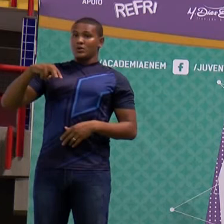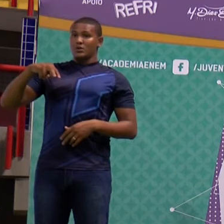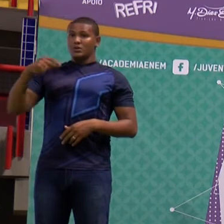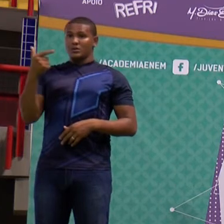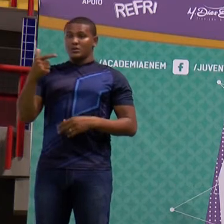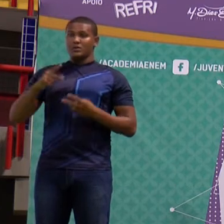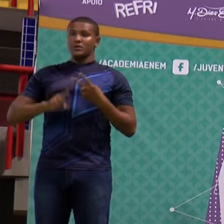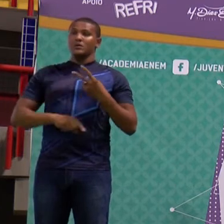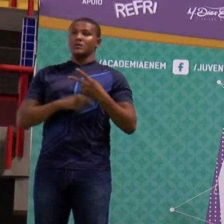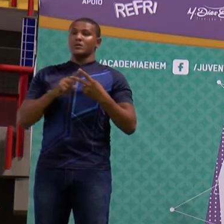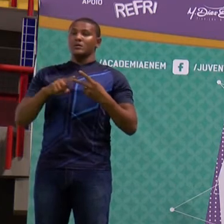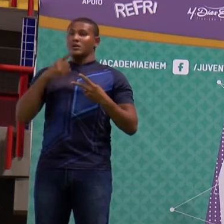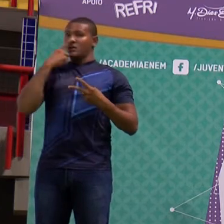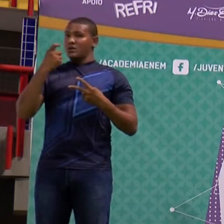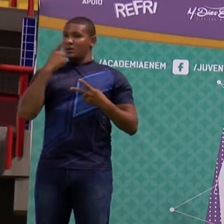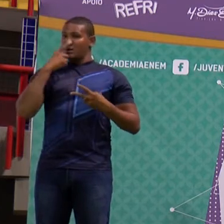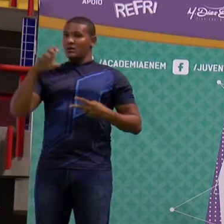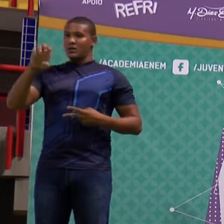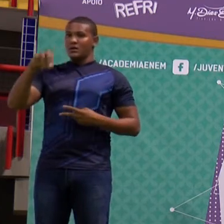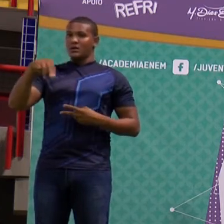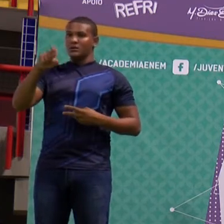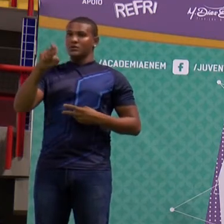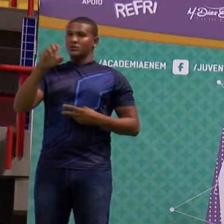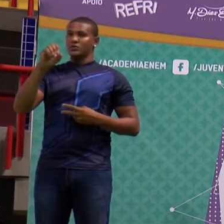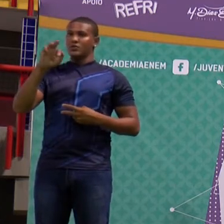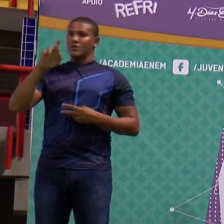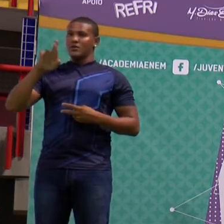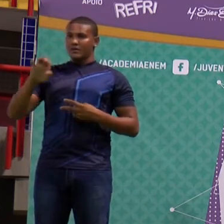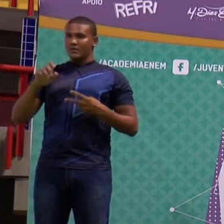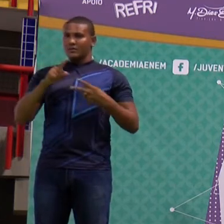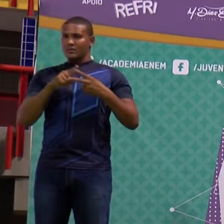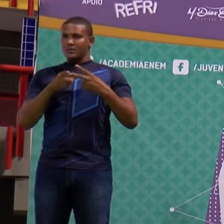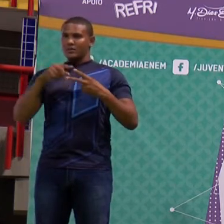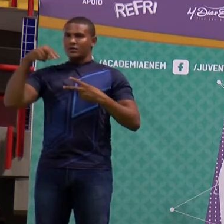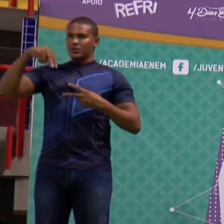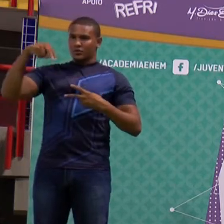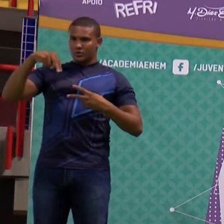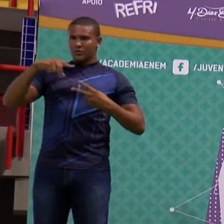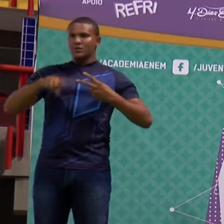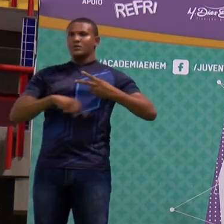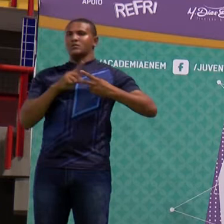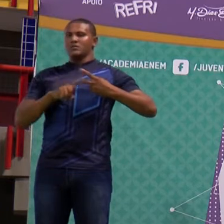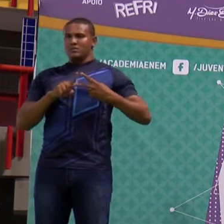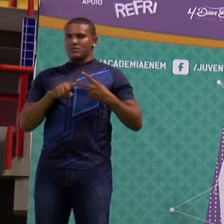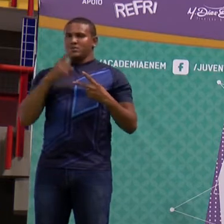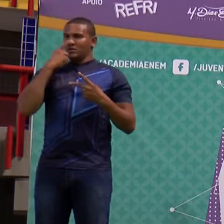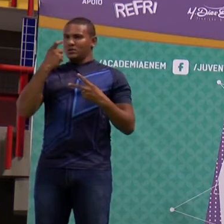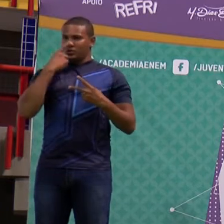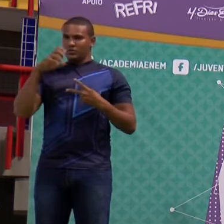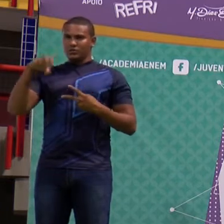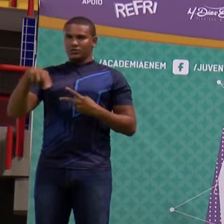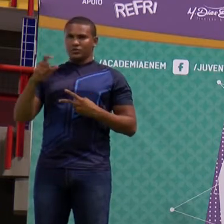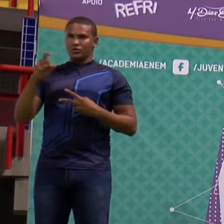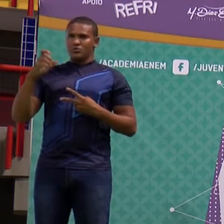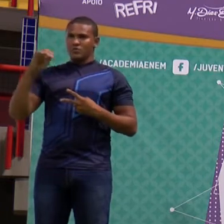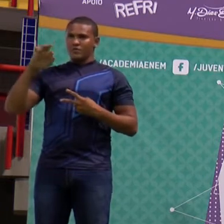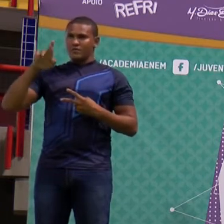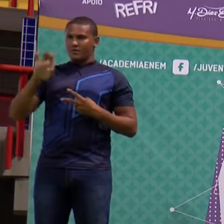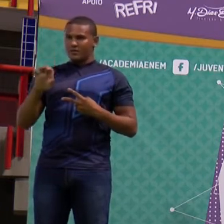e o enxofre, ok? Chuva ácida faz lembrar o quê? Nitrogênio e enxofre, ok? Vamos lá.